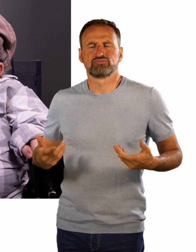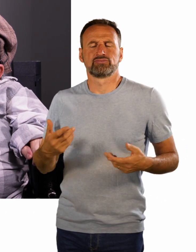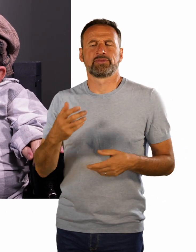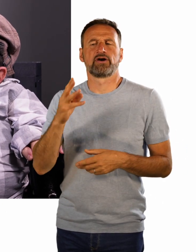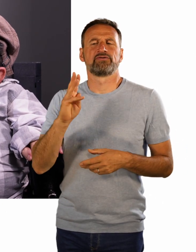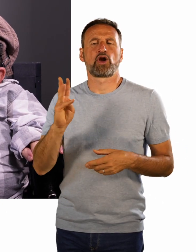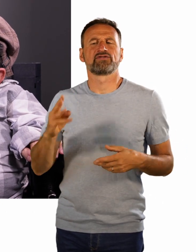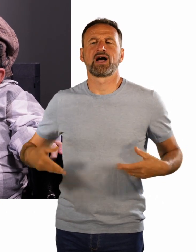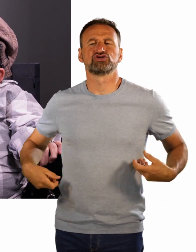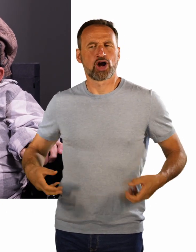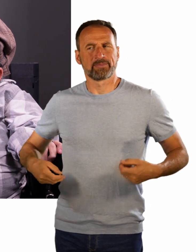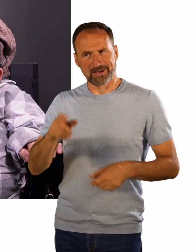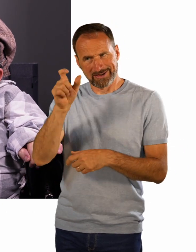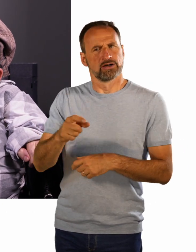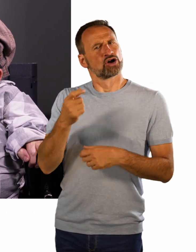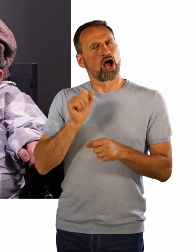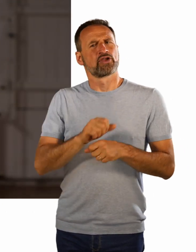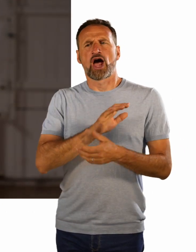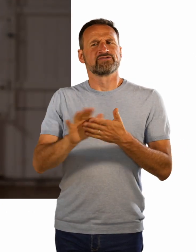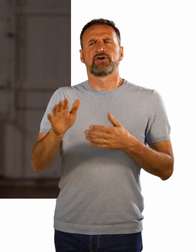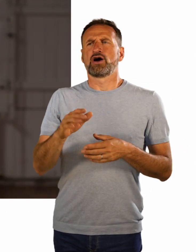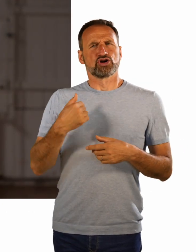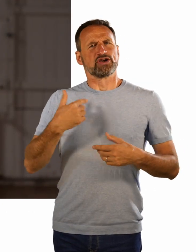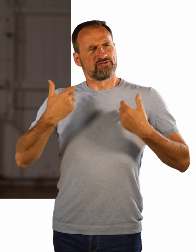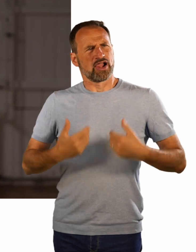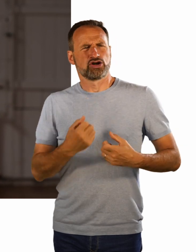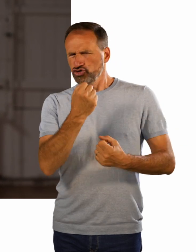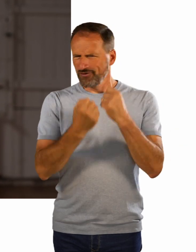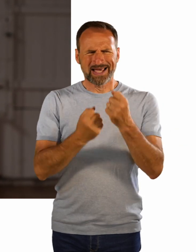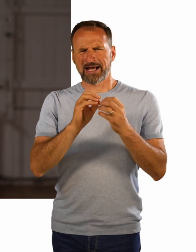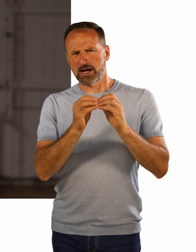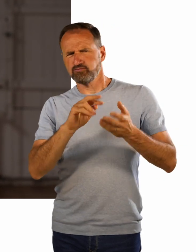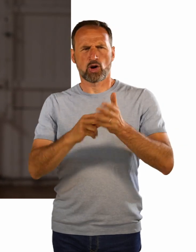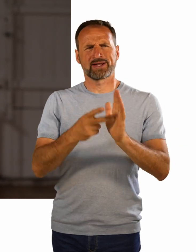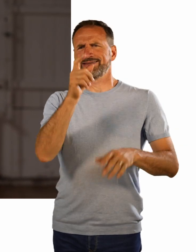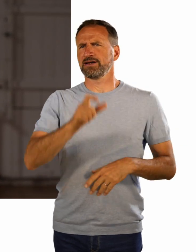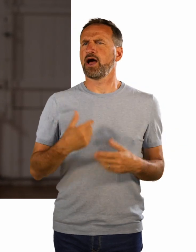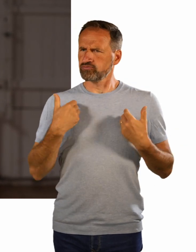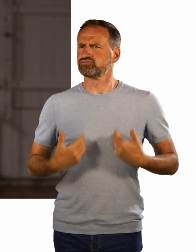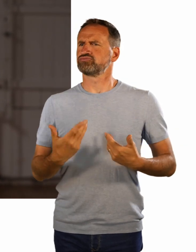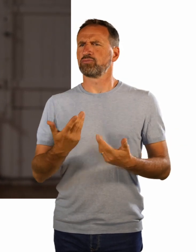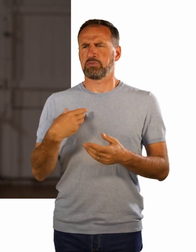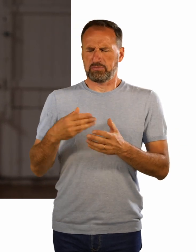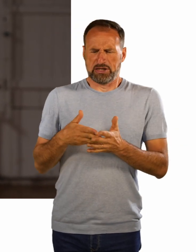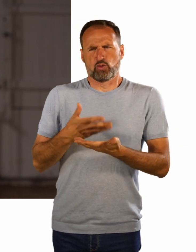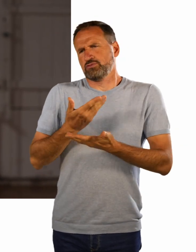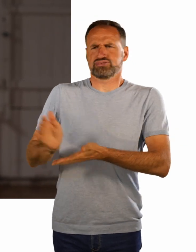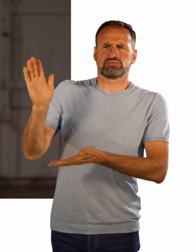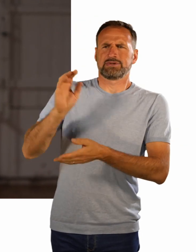Empfindest du da eine gewisse moralische Verantwortung? Ich sag mal so, als Person des öffentlichen Lebens, sobald man auf der Bühne